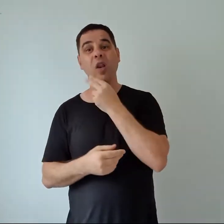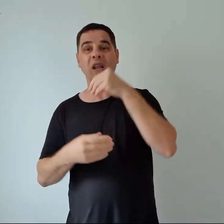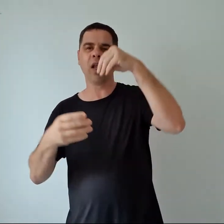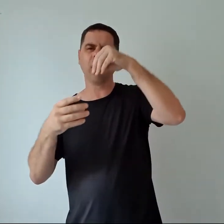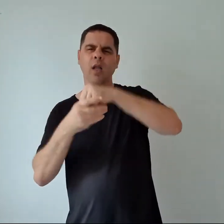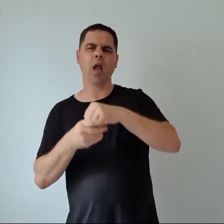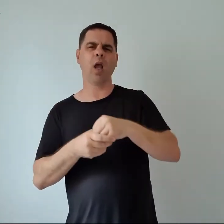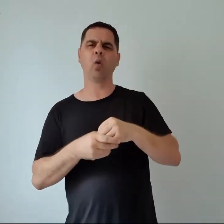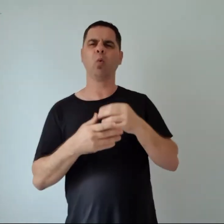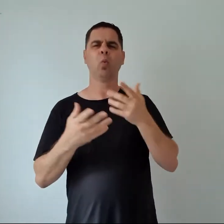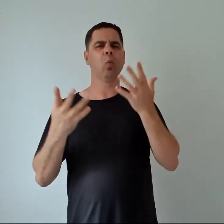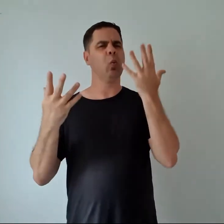esplêndido.